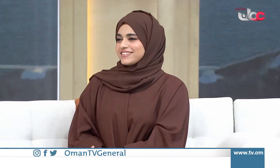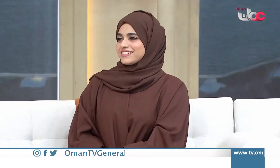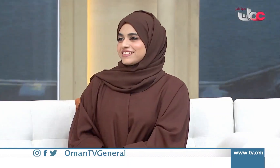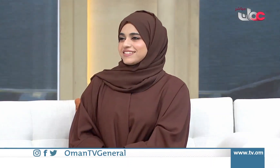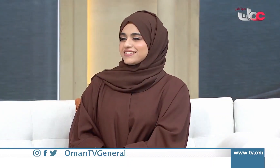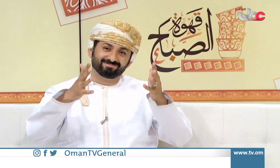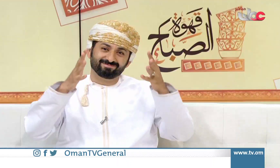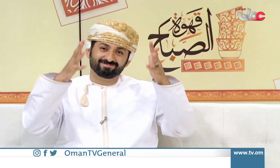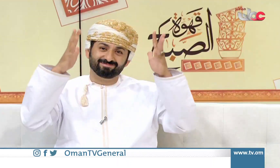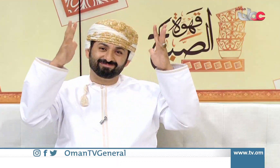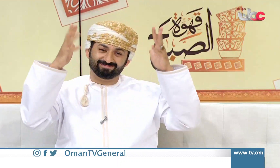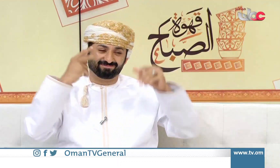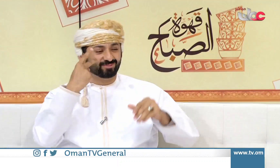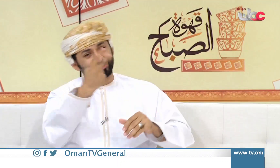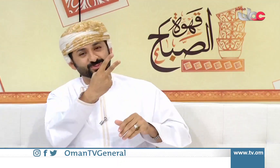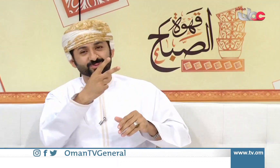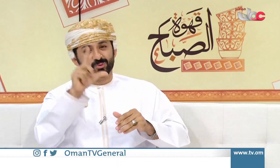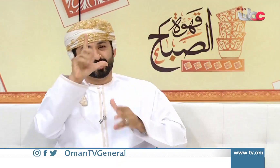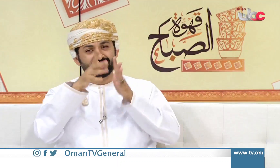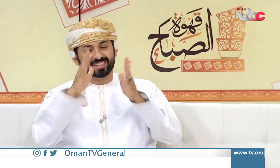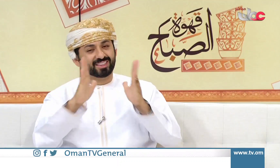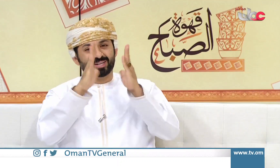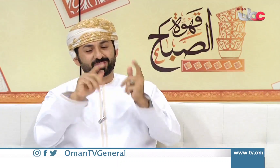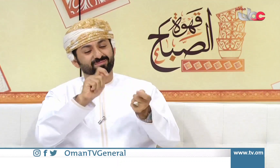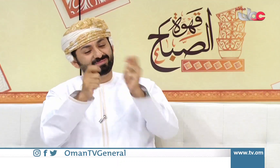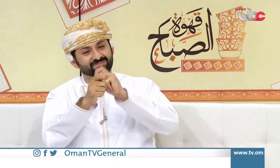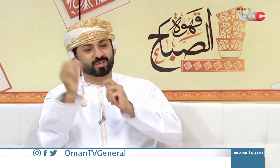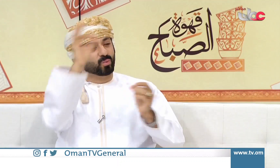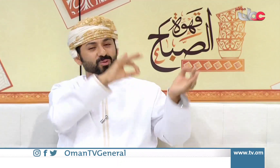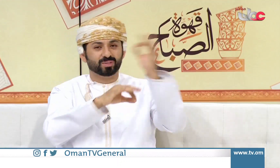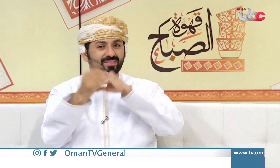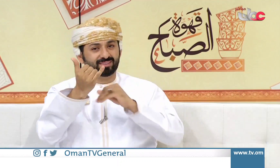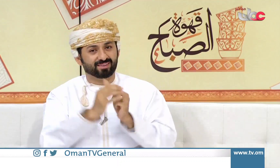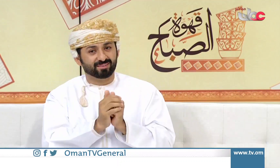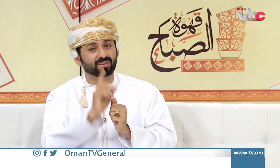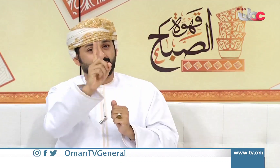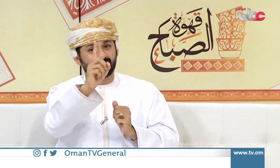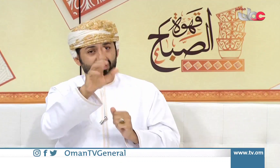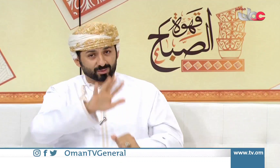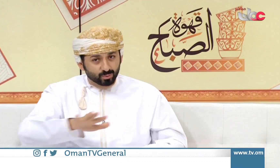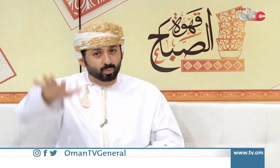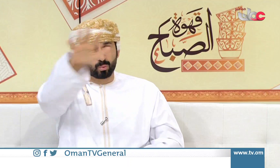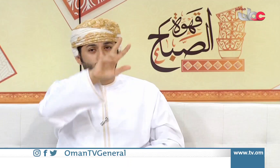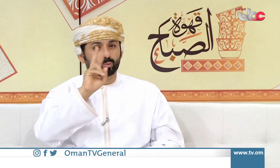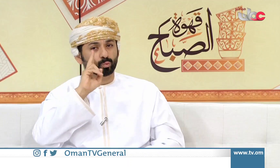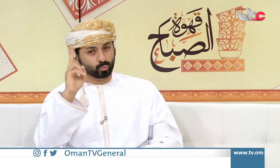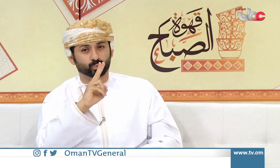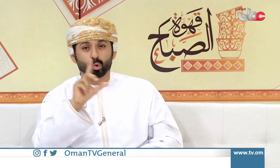رائع جداً ممتاز يعني نشاهدنا سيد شيماء طبعاً تحولت التحديات إلى حلول من خلال تعلم